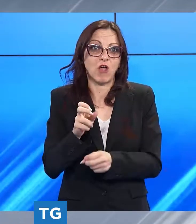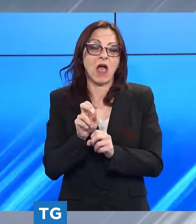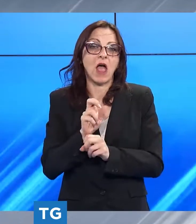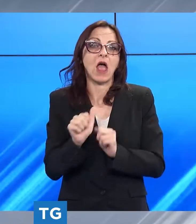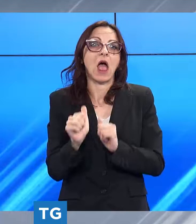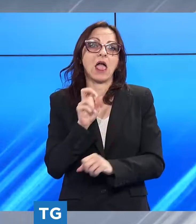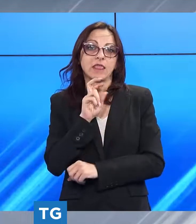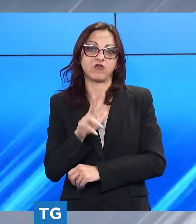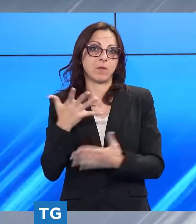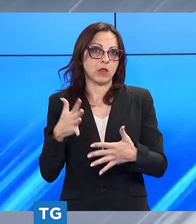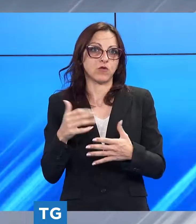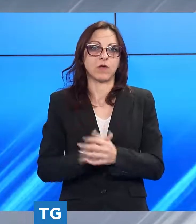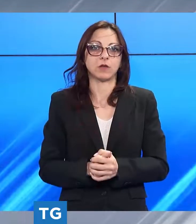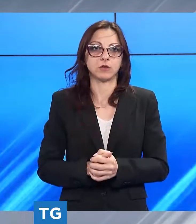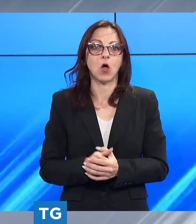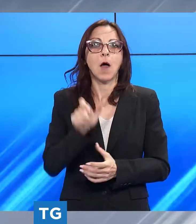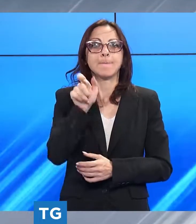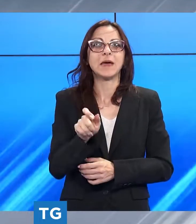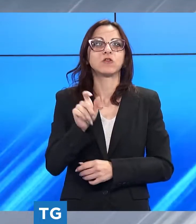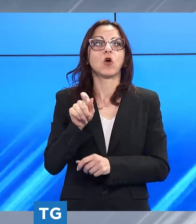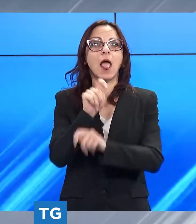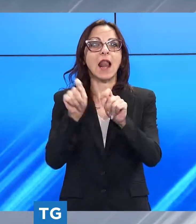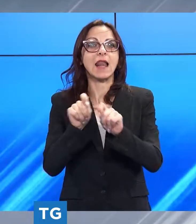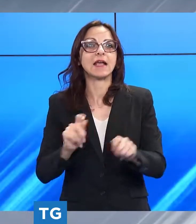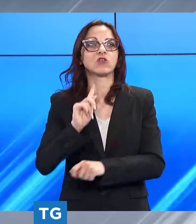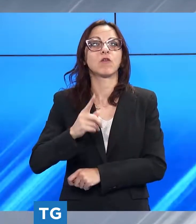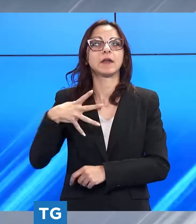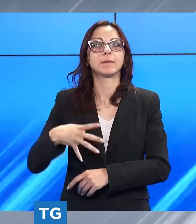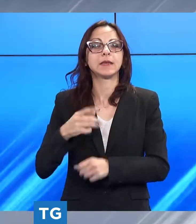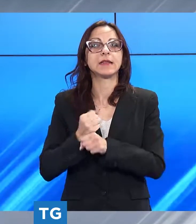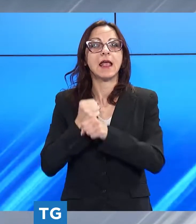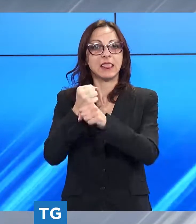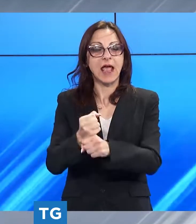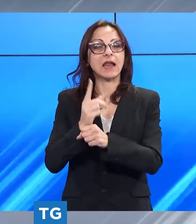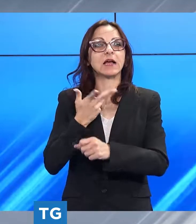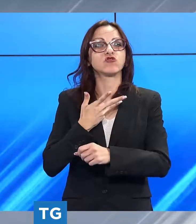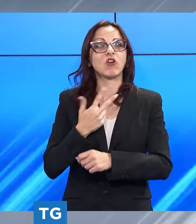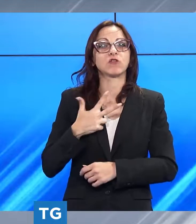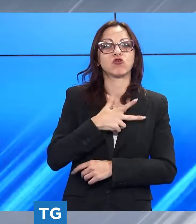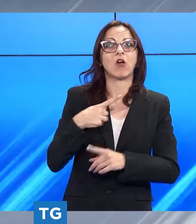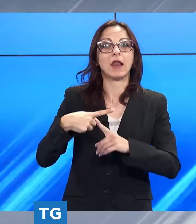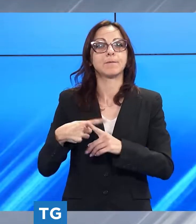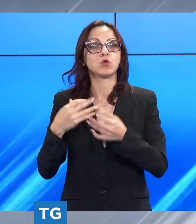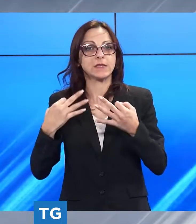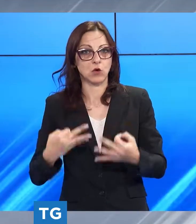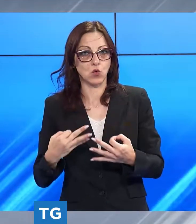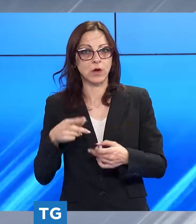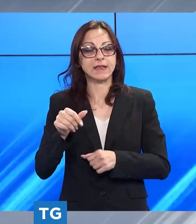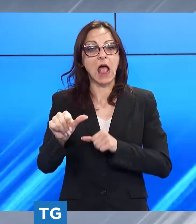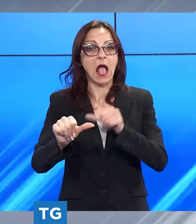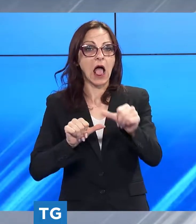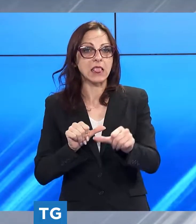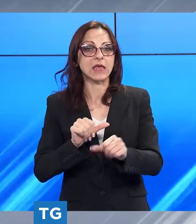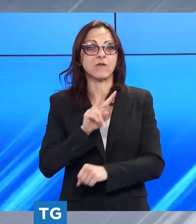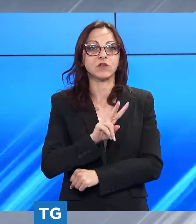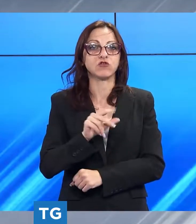leghista giovanni minniti qui vanno le deleghe del sociale della sicurezza si alternerà come vice sindaco con fabio